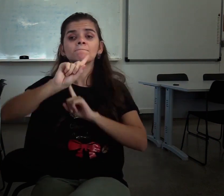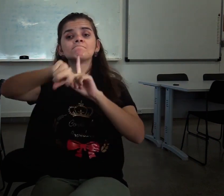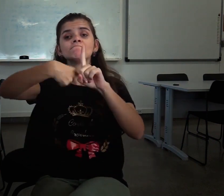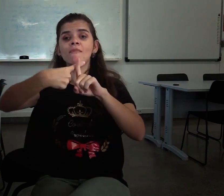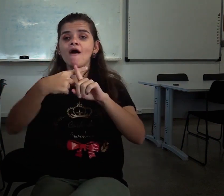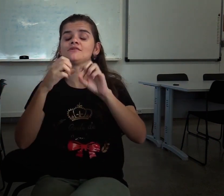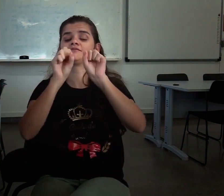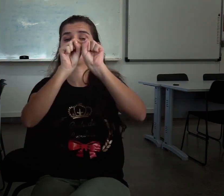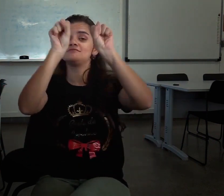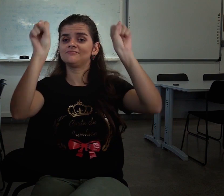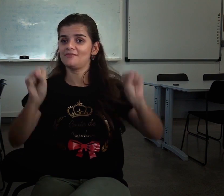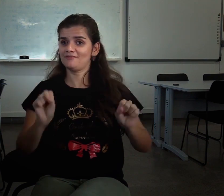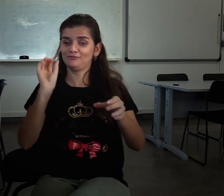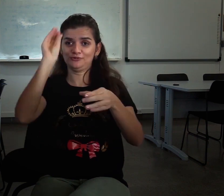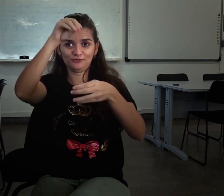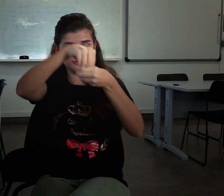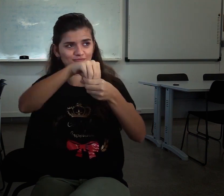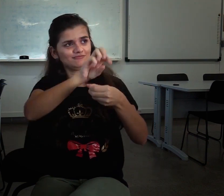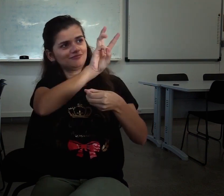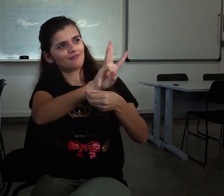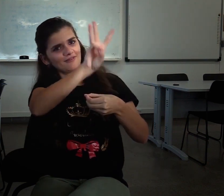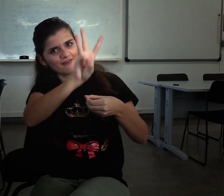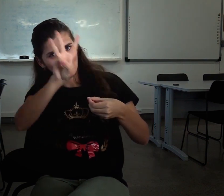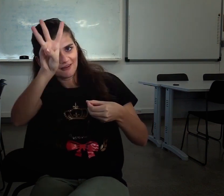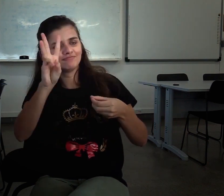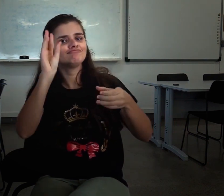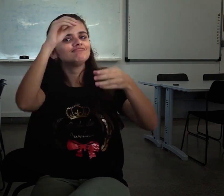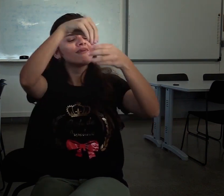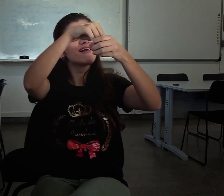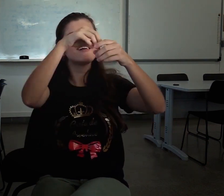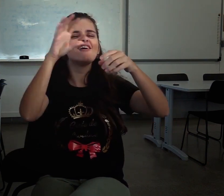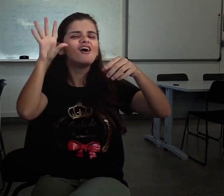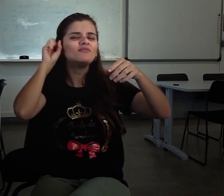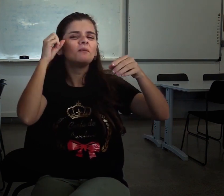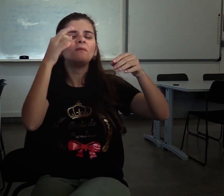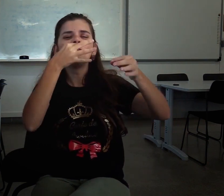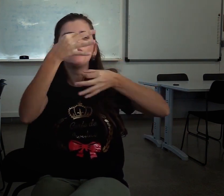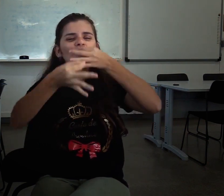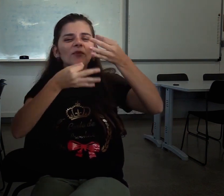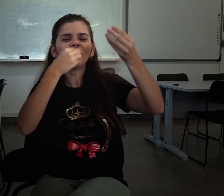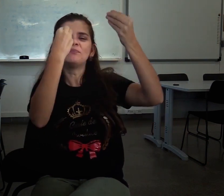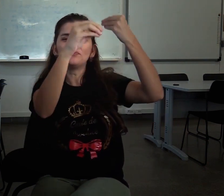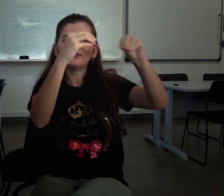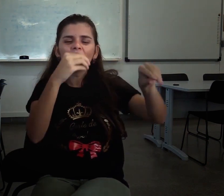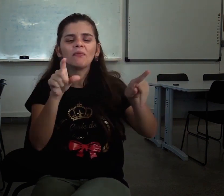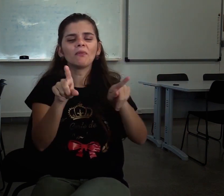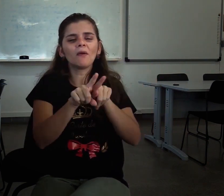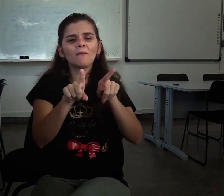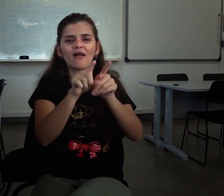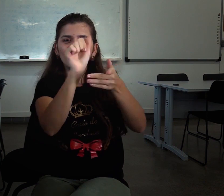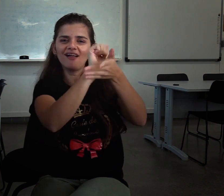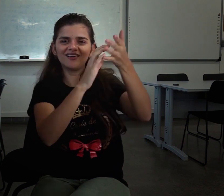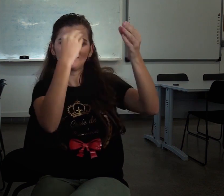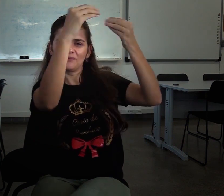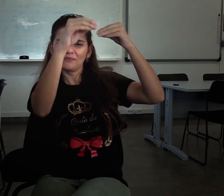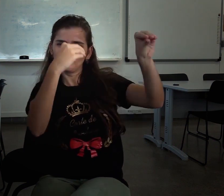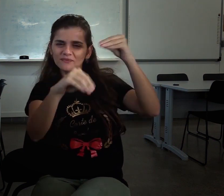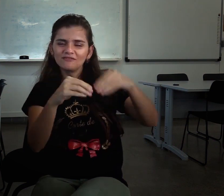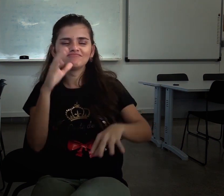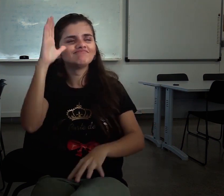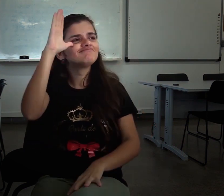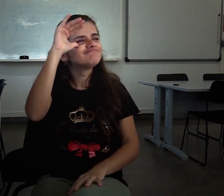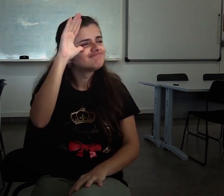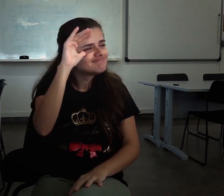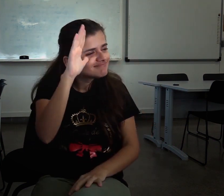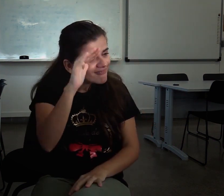constante nos ambientes virtuais. De modo que era possível, a interação entre ouvintes e surdos e acompanhar